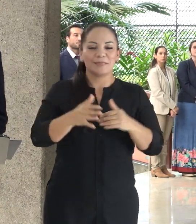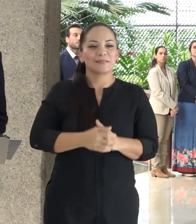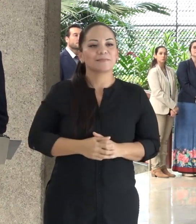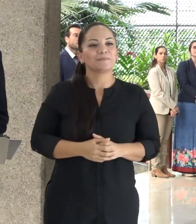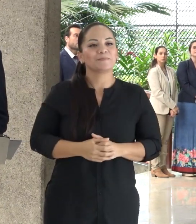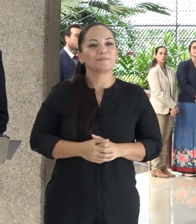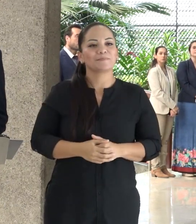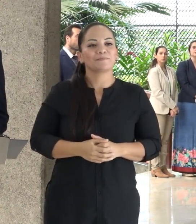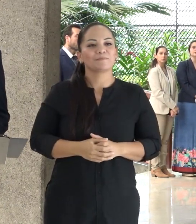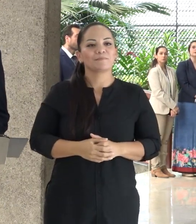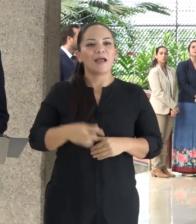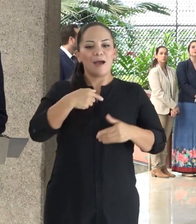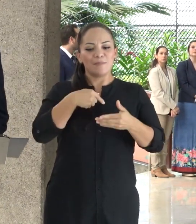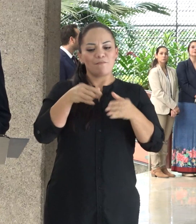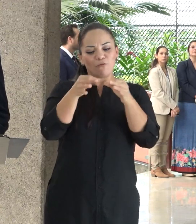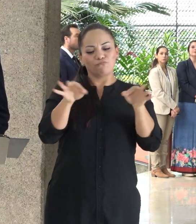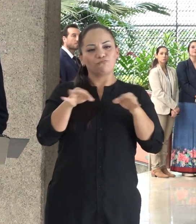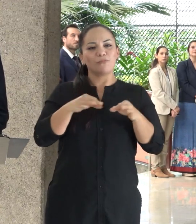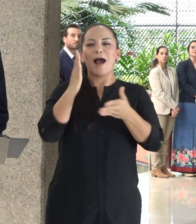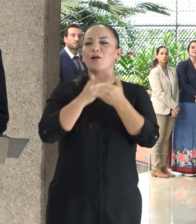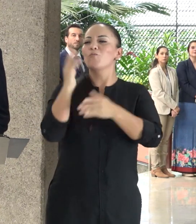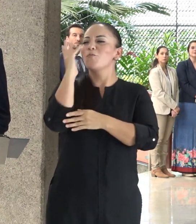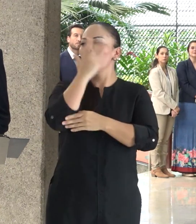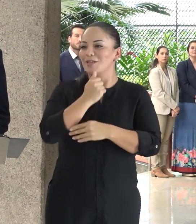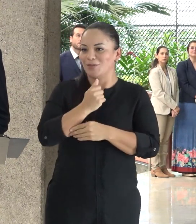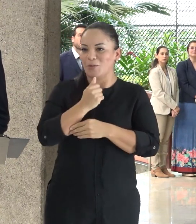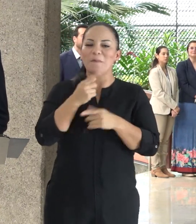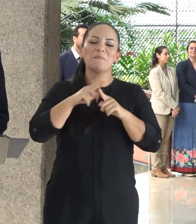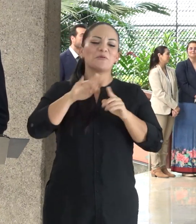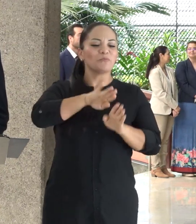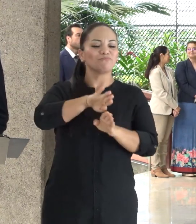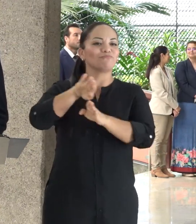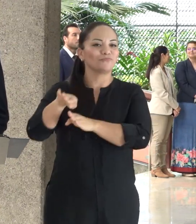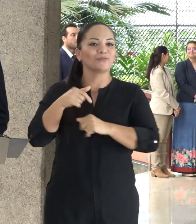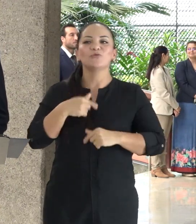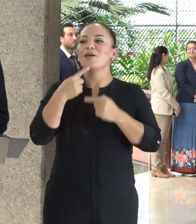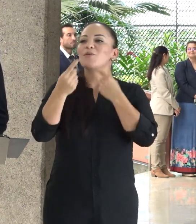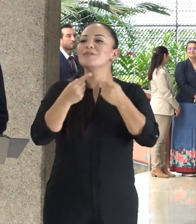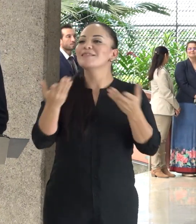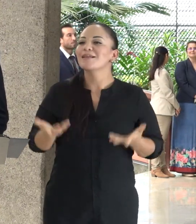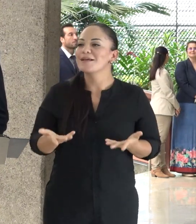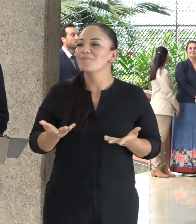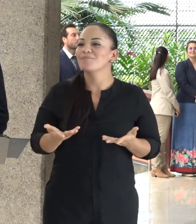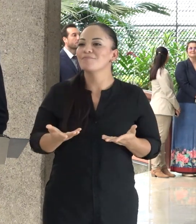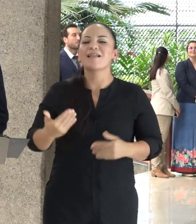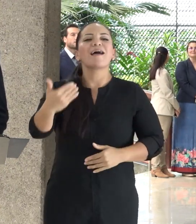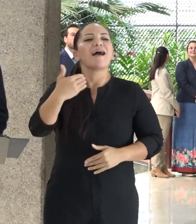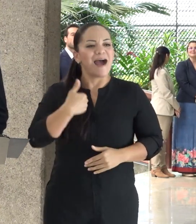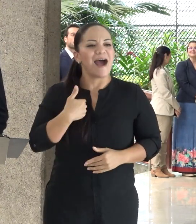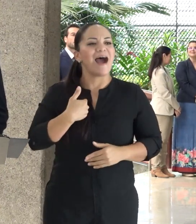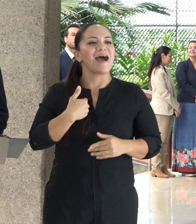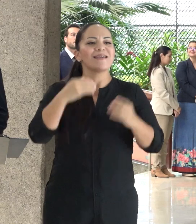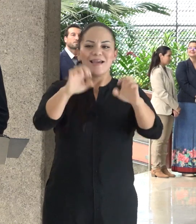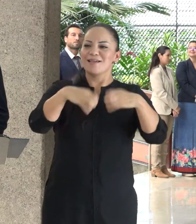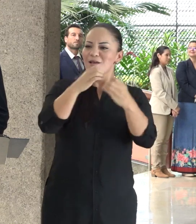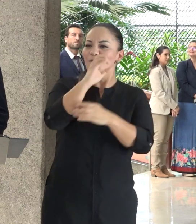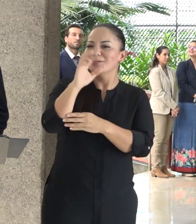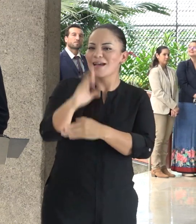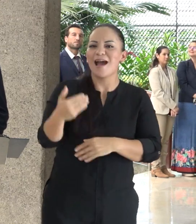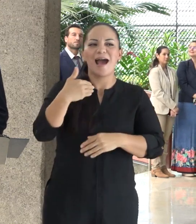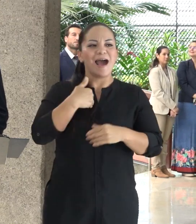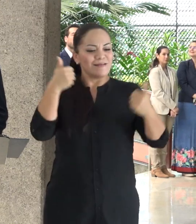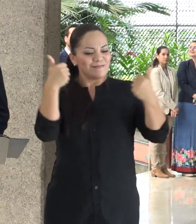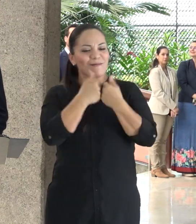aquí me escribieron una cosa muy bonita, pero yo nada más quiero decir, habemos CELE, habemos campeonato